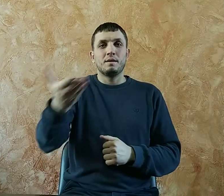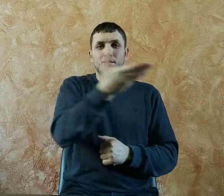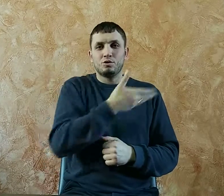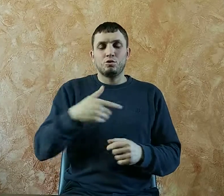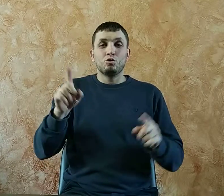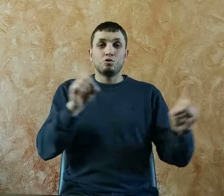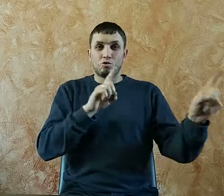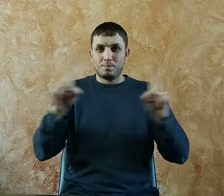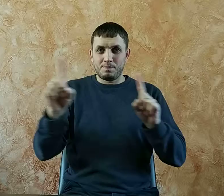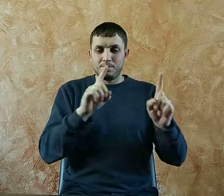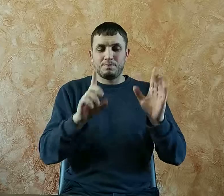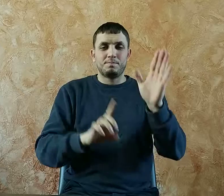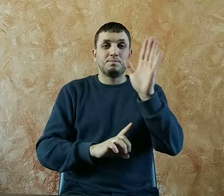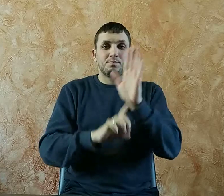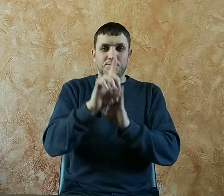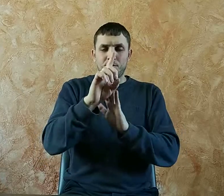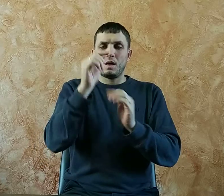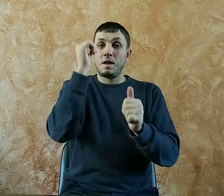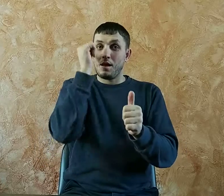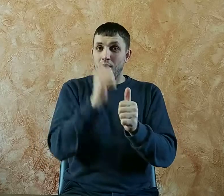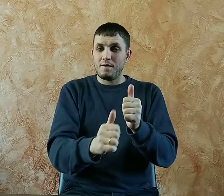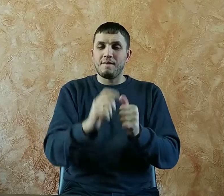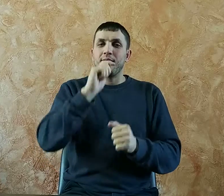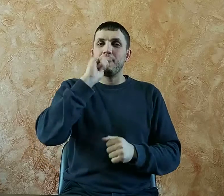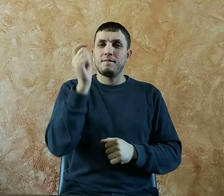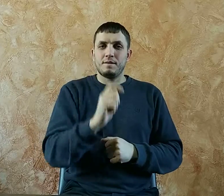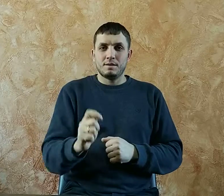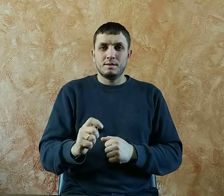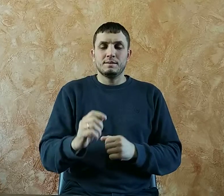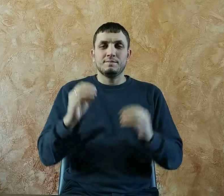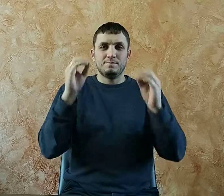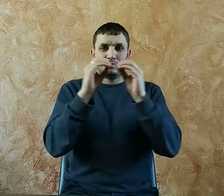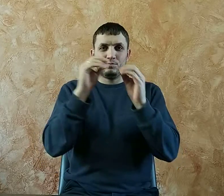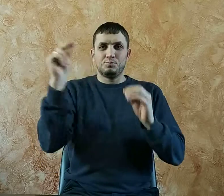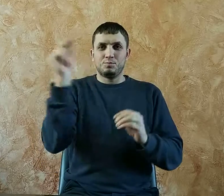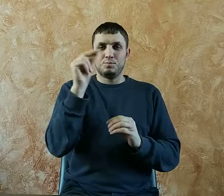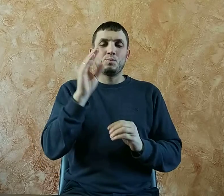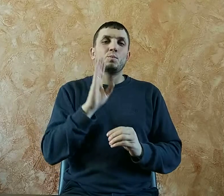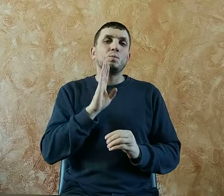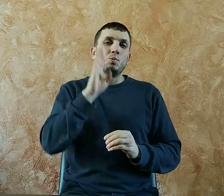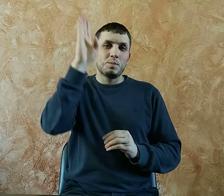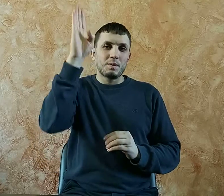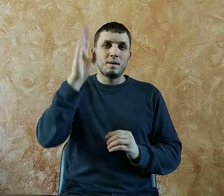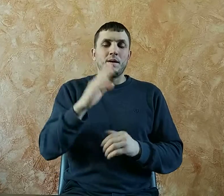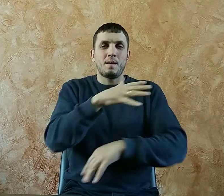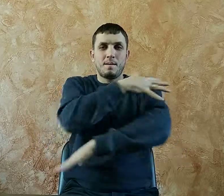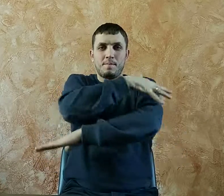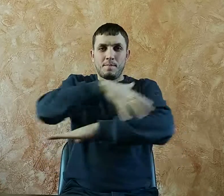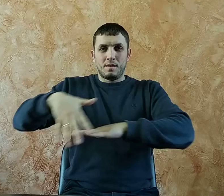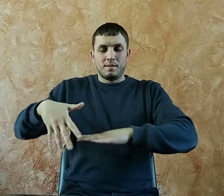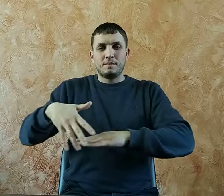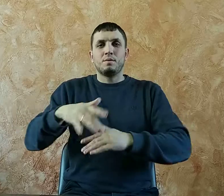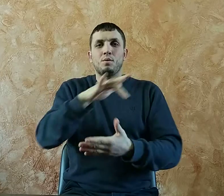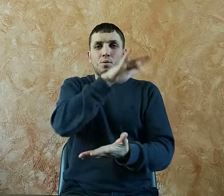проходит каждое воскресенье в 10 часов утра по адресу город Омск,